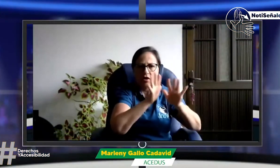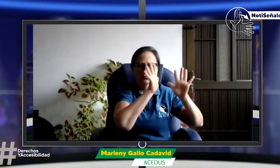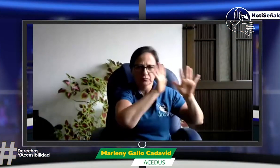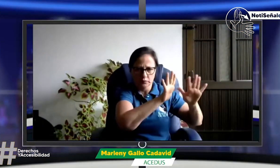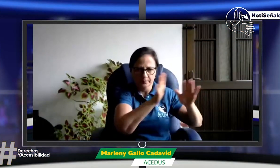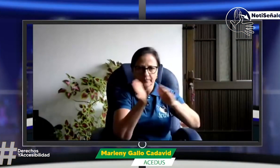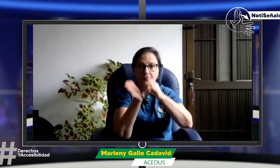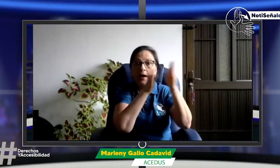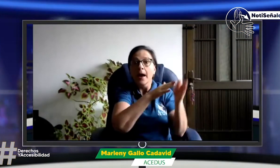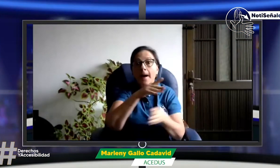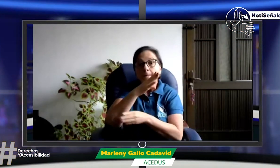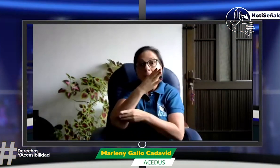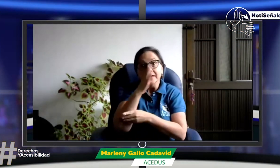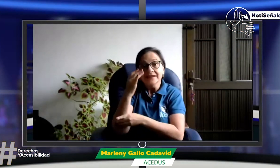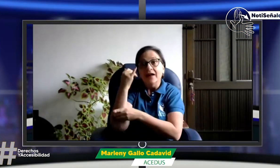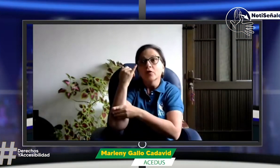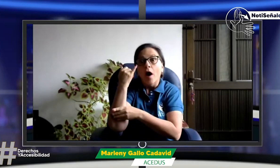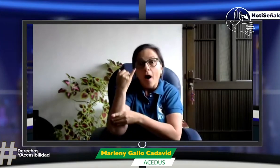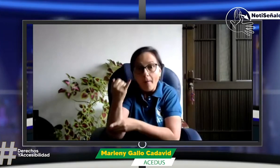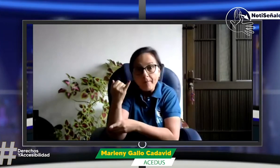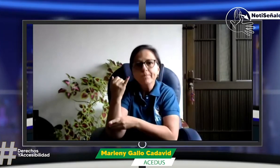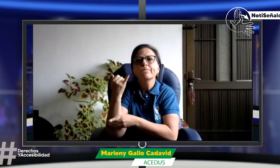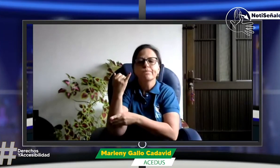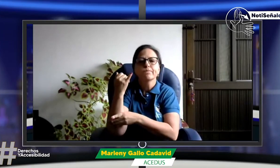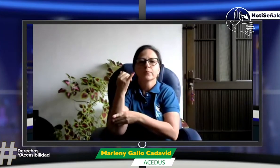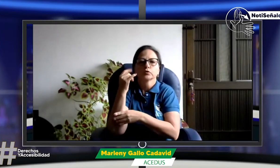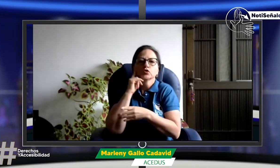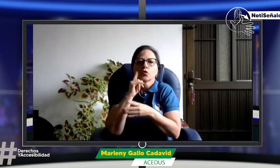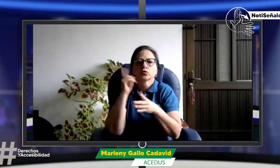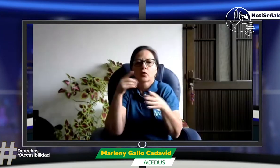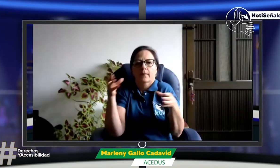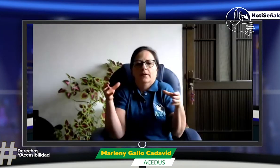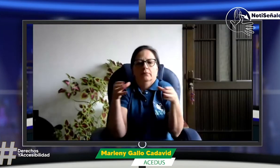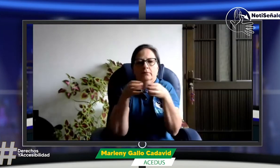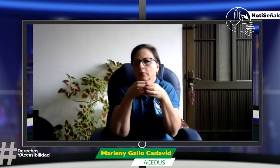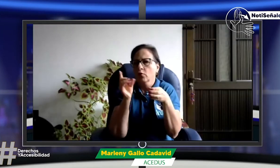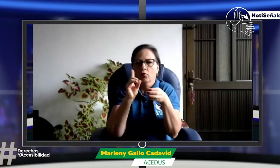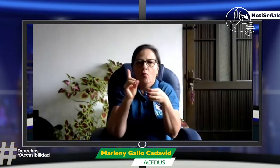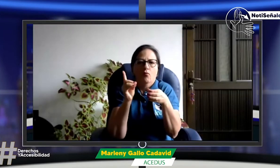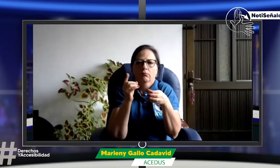hablamos de la primaria, allí se encuentra con modelo lingüístico, pero en el caso del bachillerato,